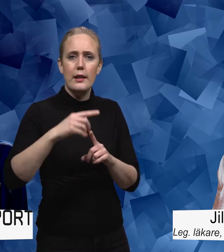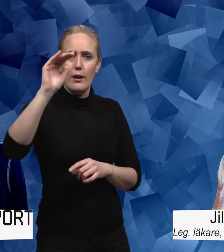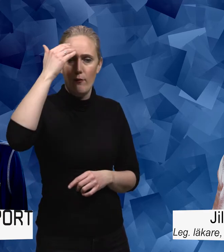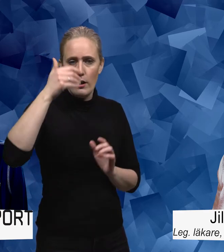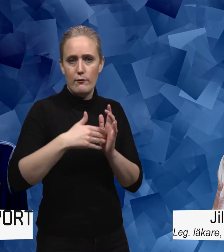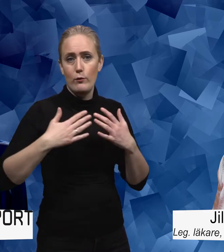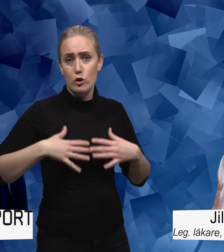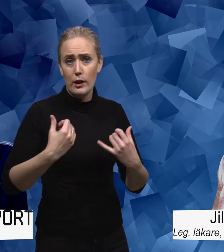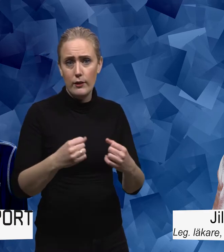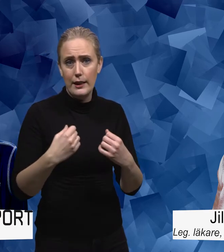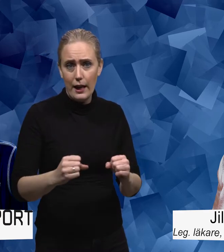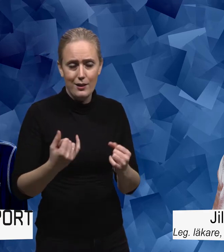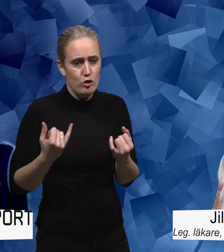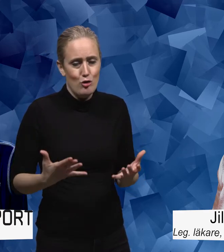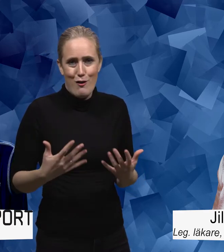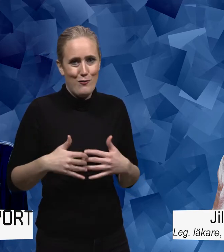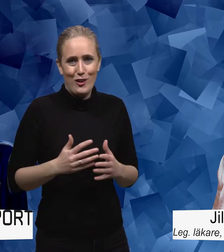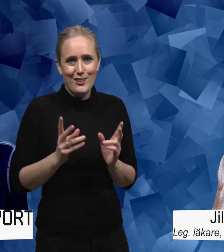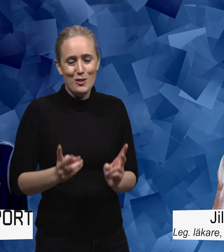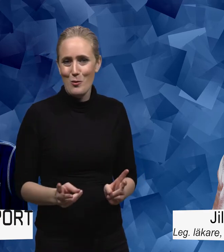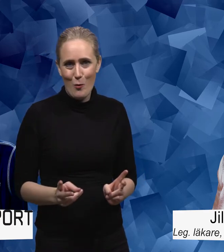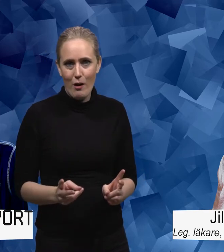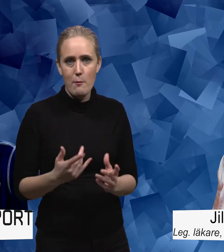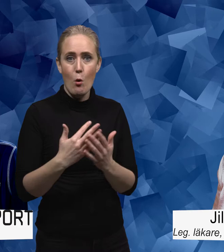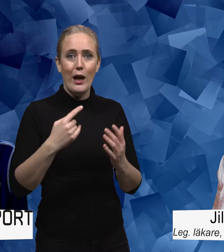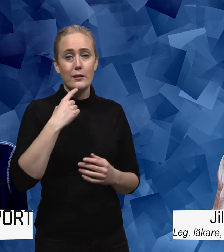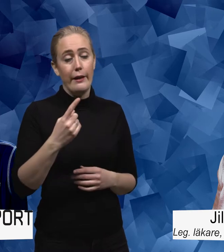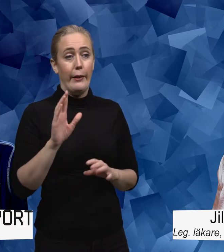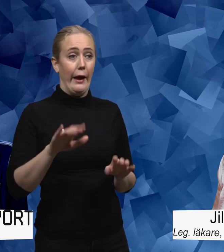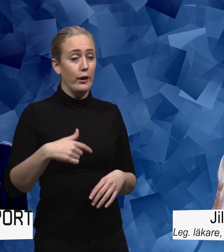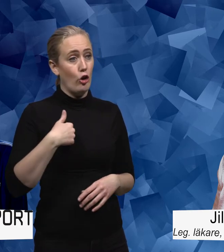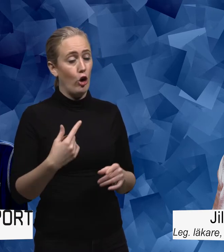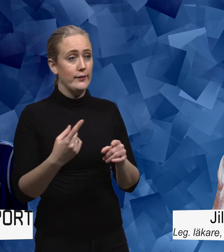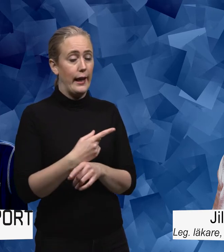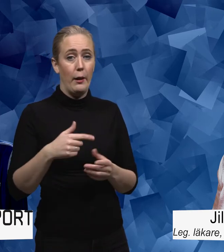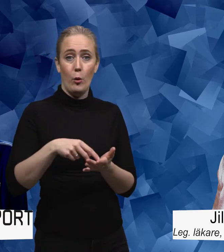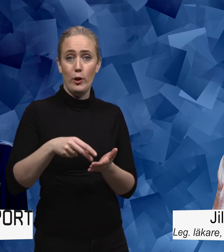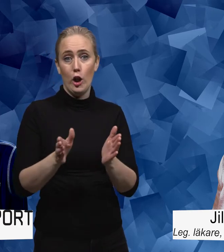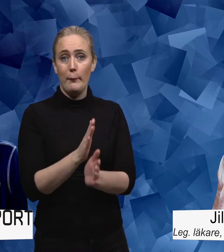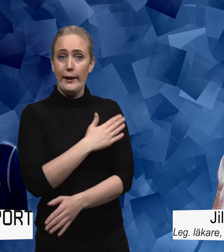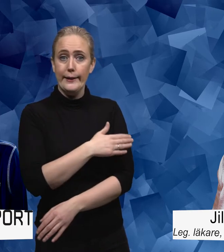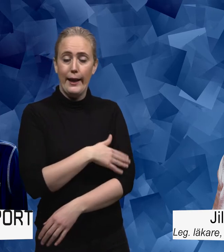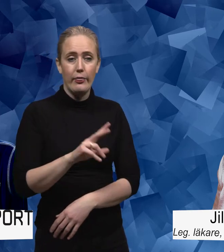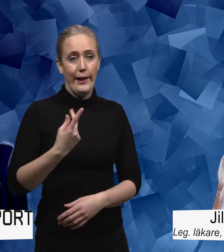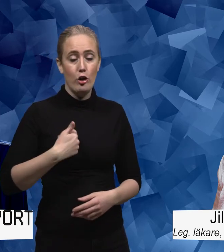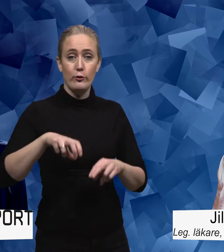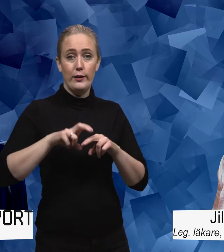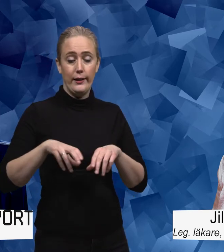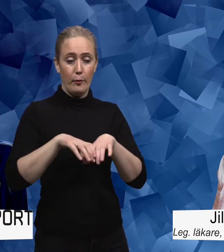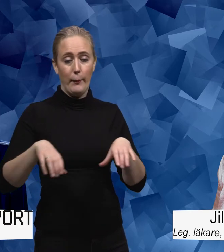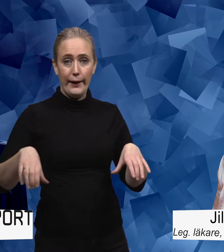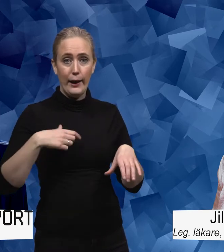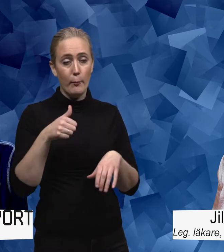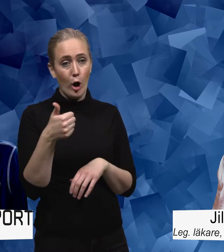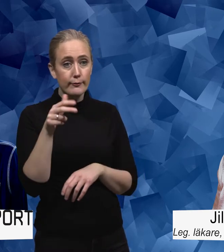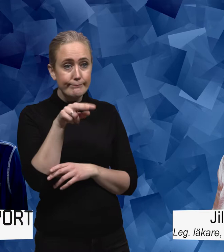aktivitet. För så är det inte. Utan många pratar om att bli få gå på en promenad med assistenten eller få sitta på bänken och titta på. Och